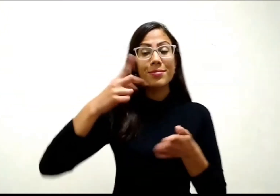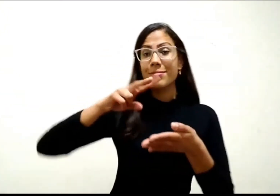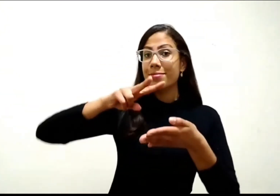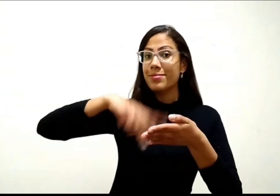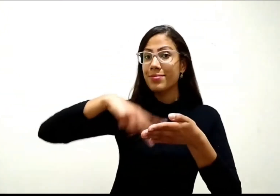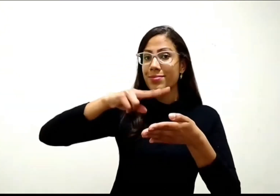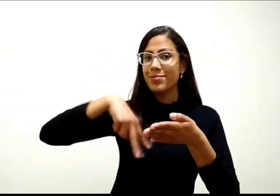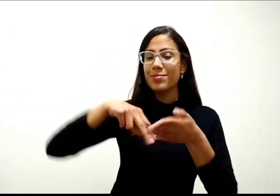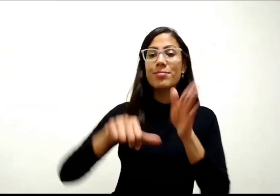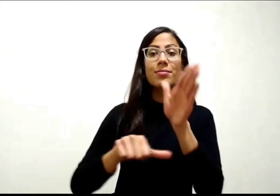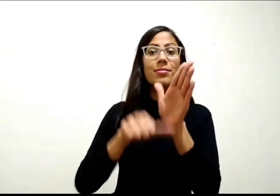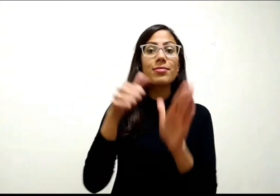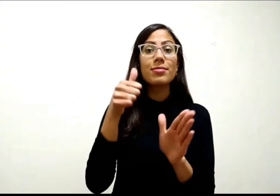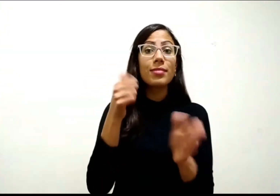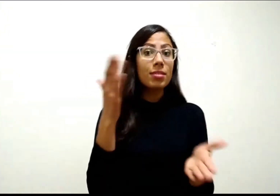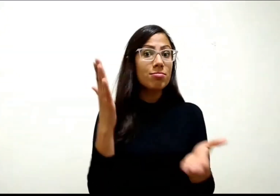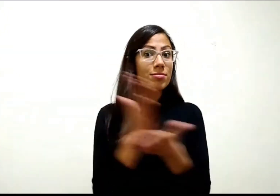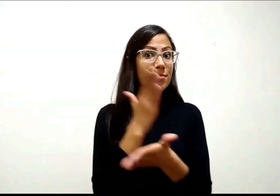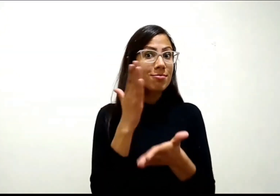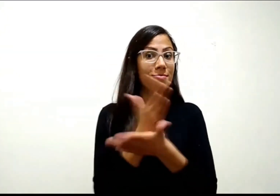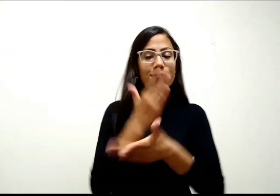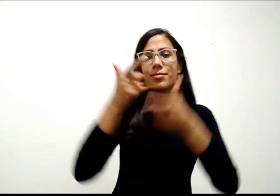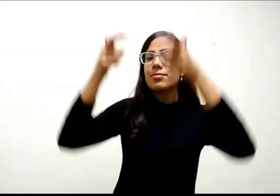Leitura do primeiro livro dos reis